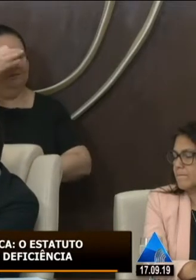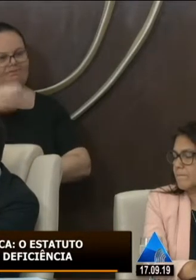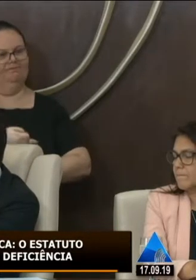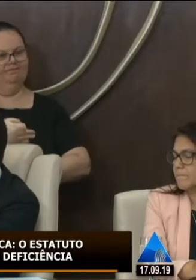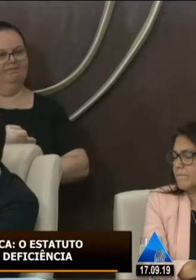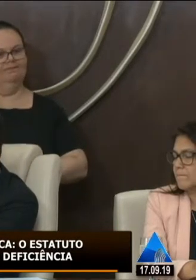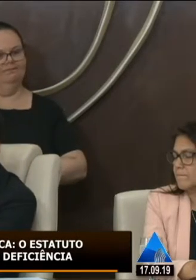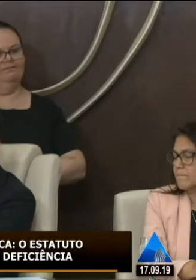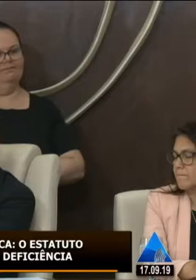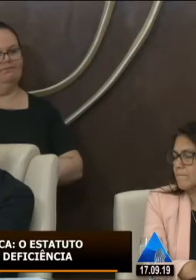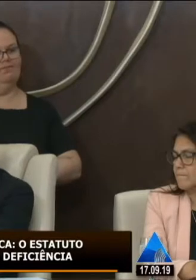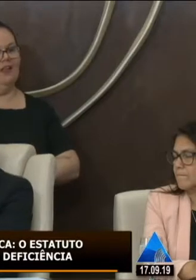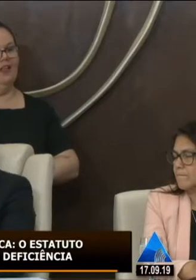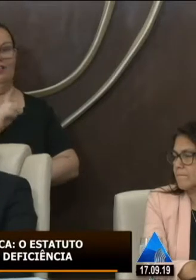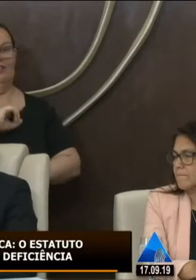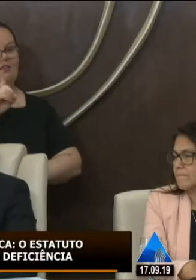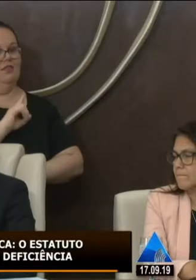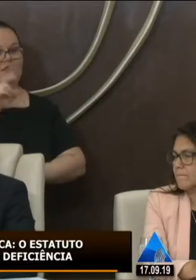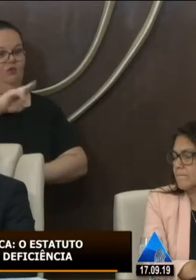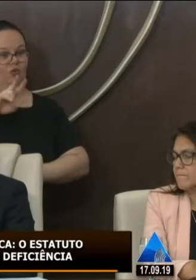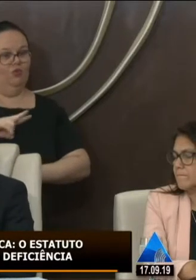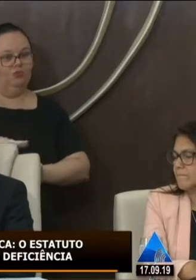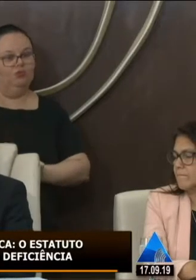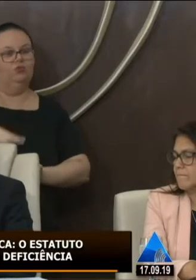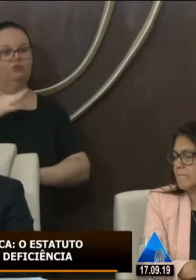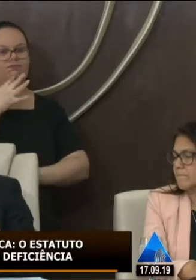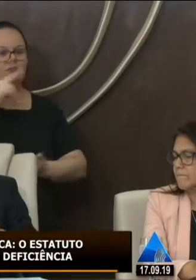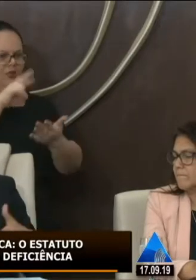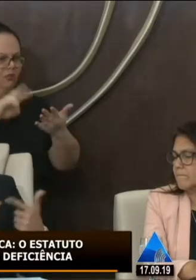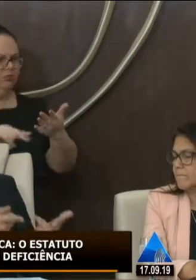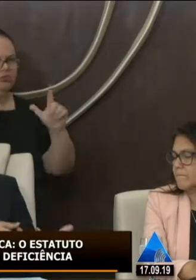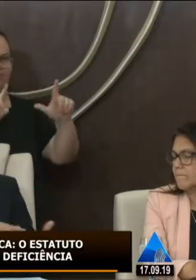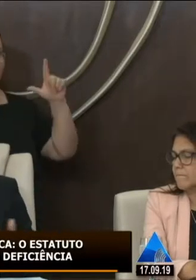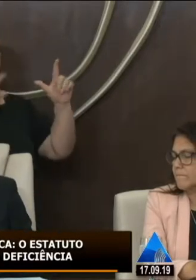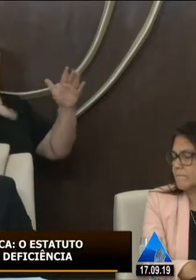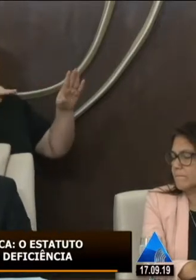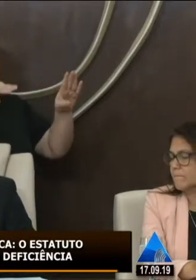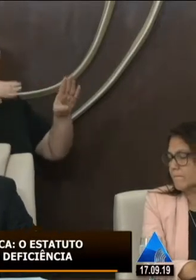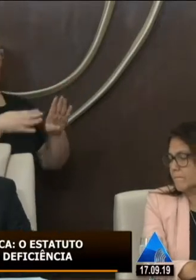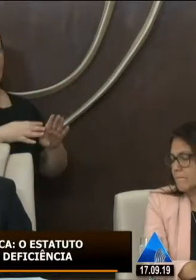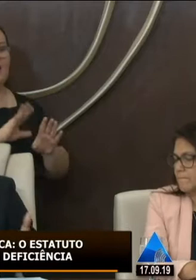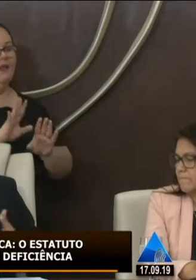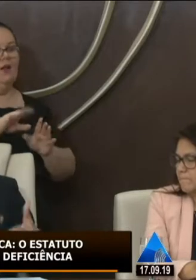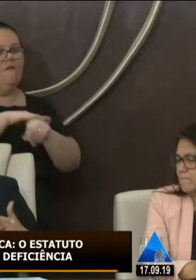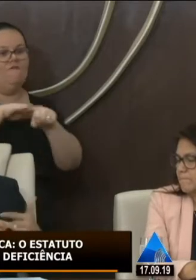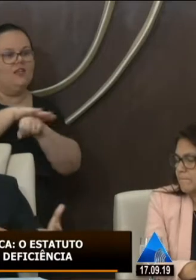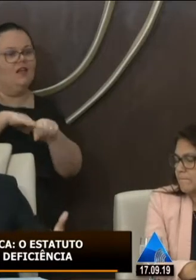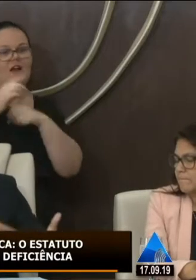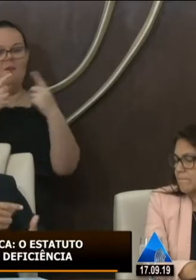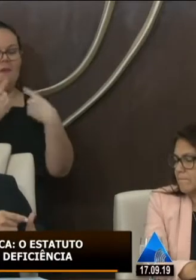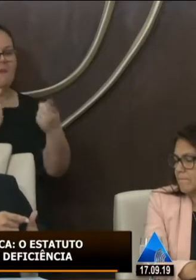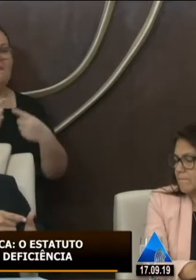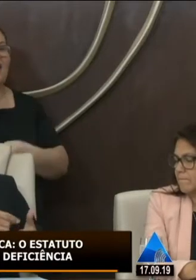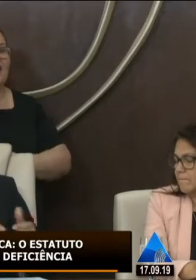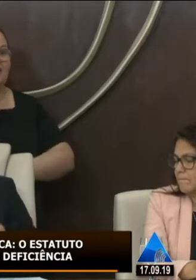conheço não de ler em um livro não de assistir um vídeo não de conversar com alguém que